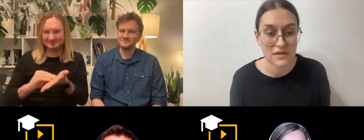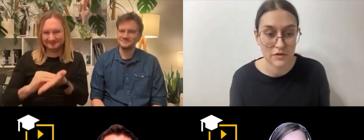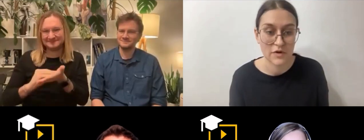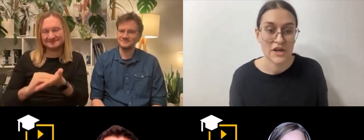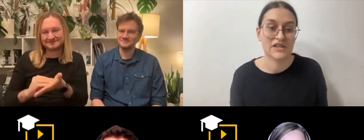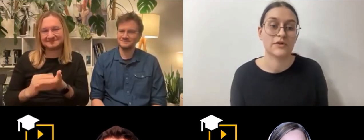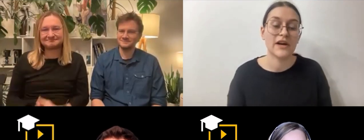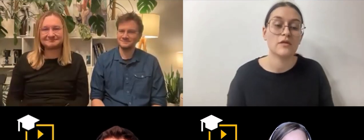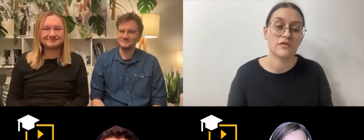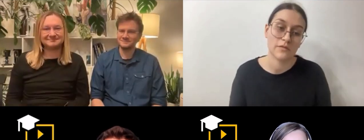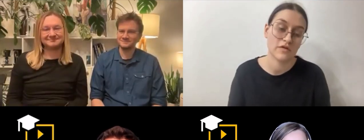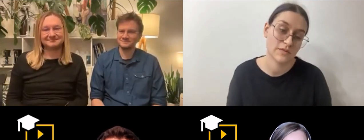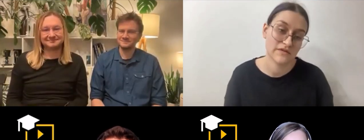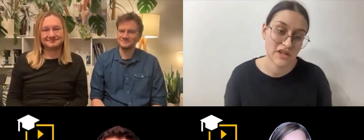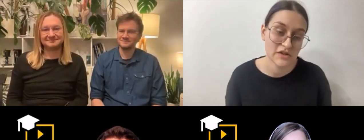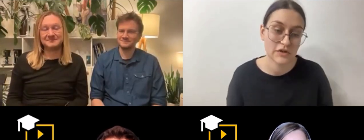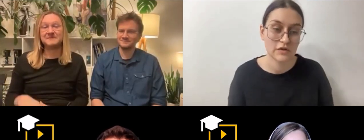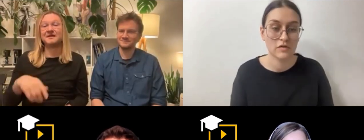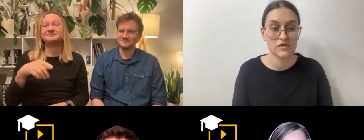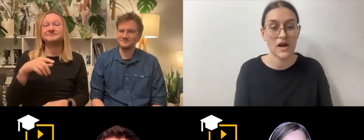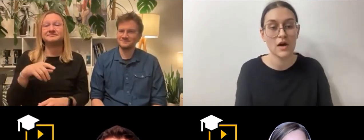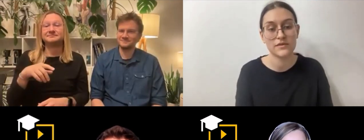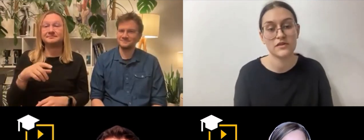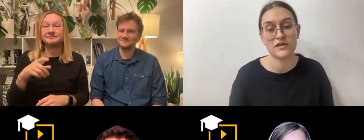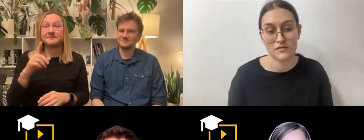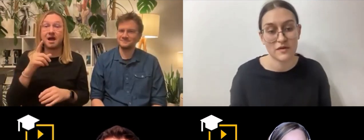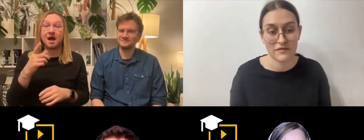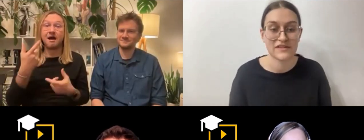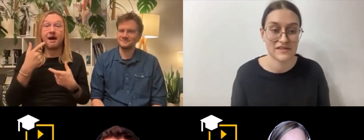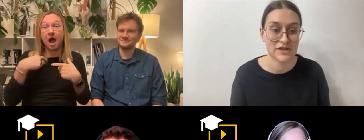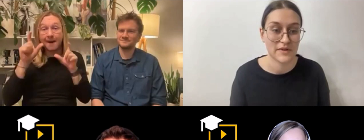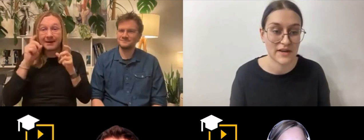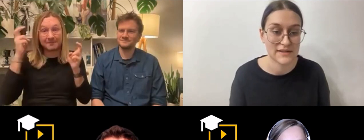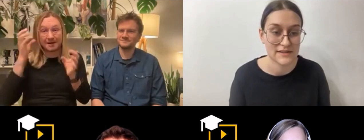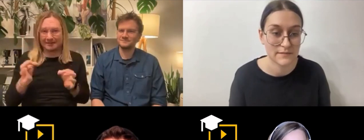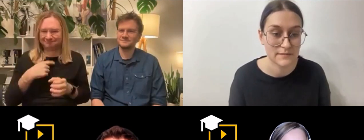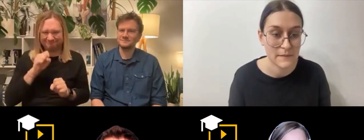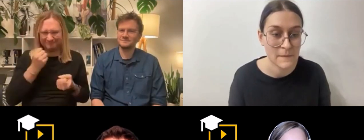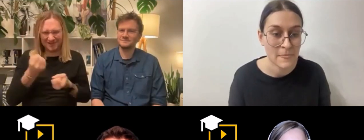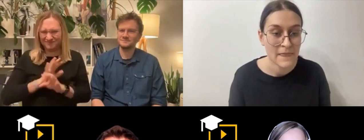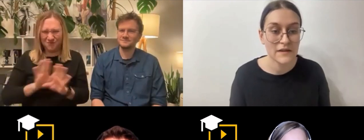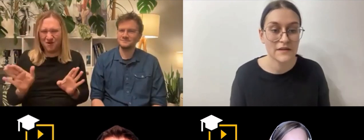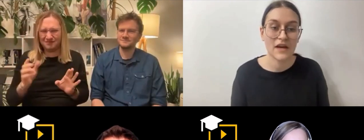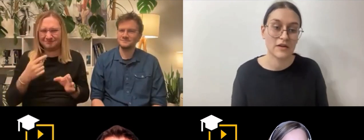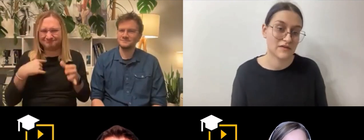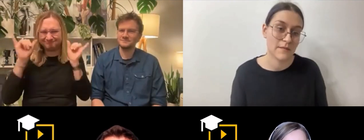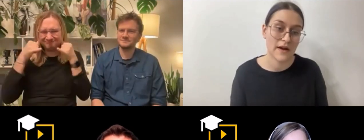mną się spotykają, to mogą się przyzwyczaić do tego głosu, ale obcy go nie rozumieją, więc piszemy na kartce. Ja nie używam ani